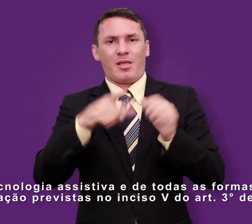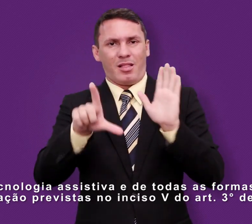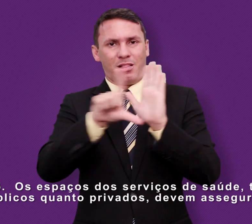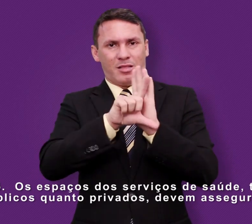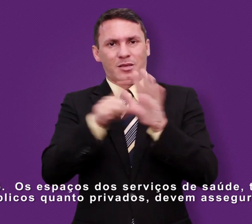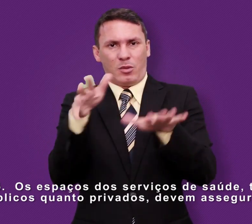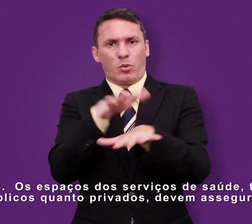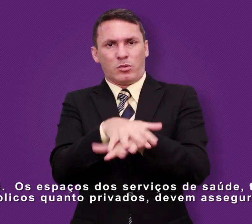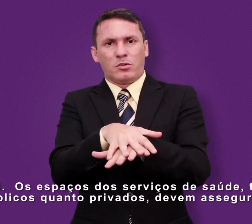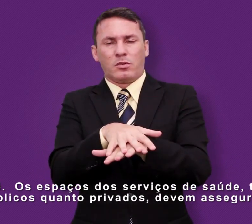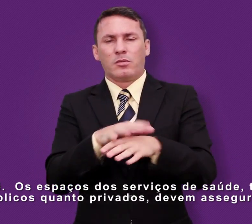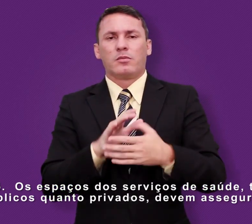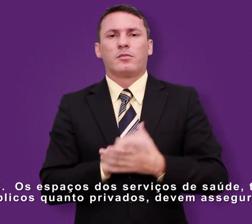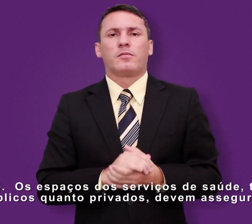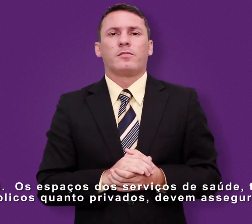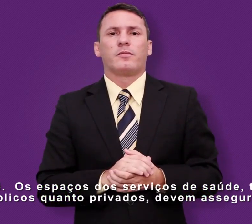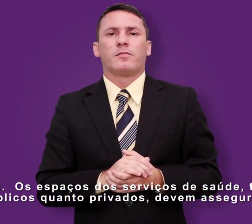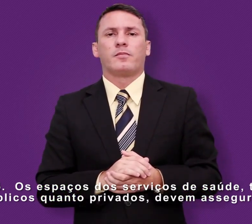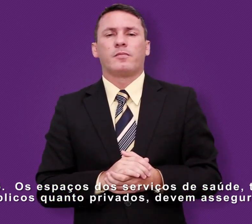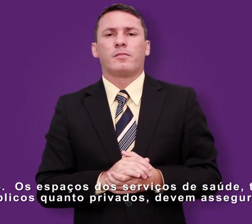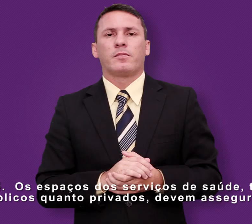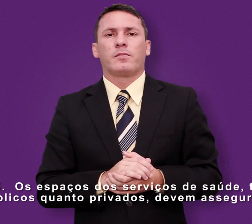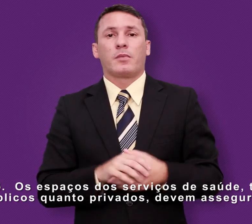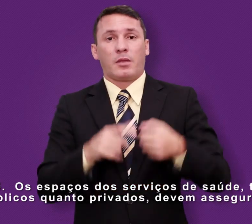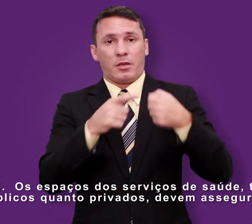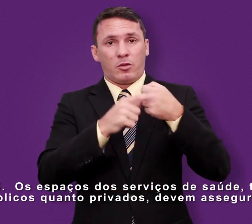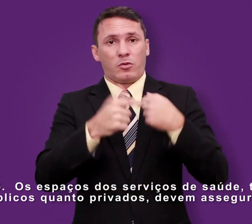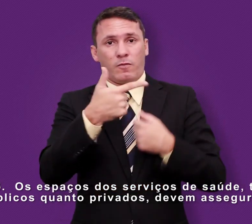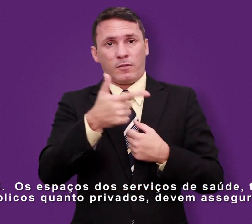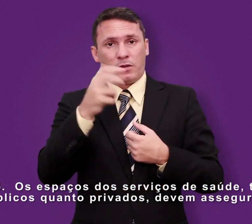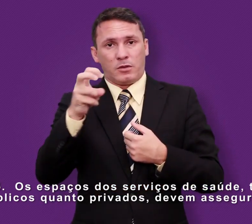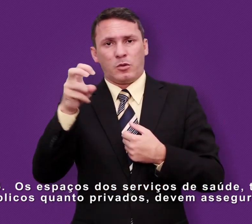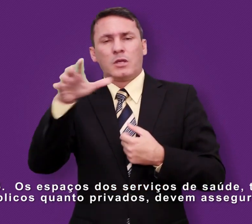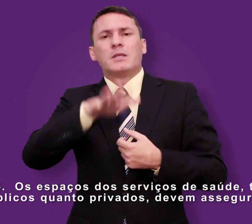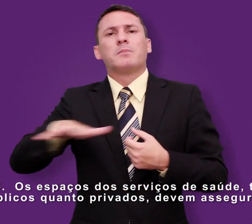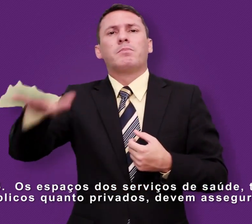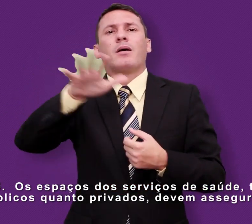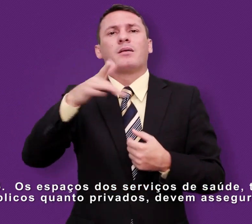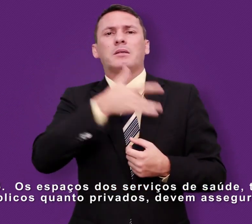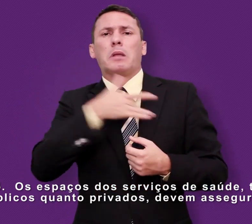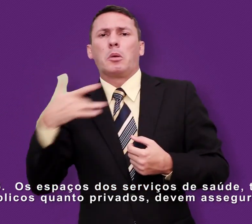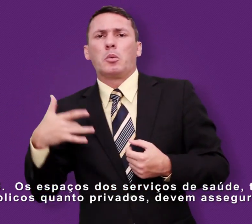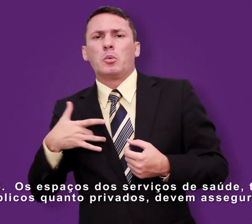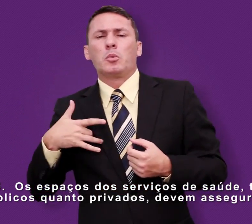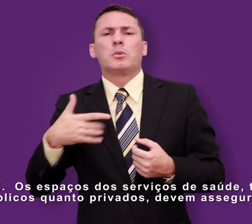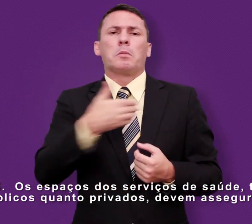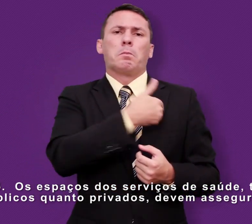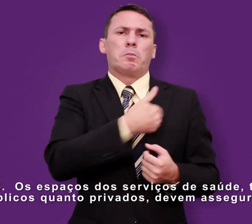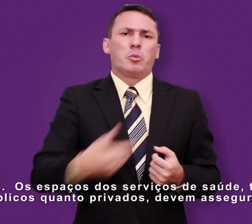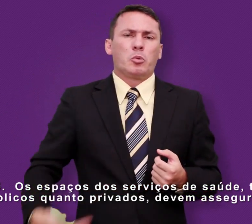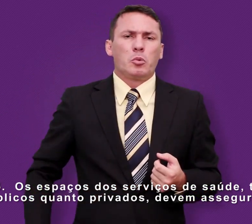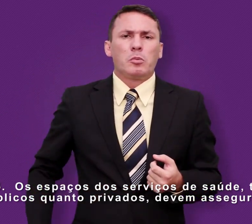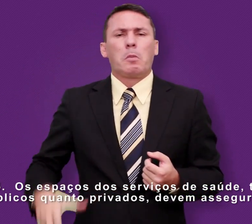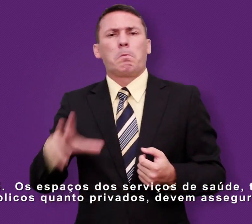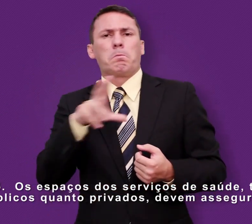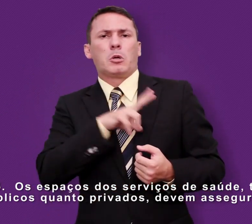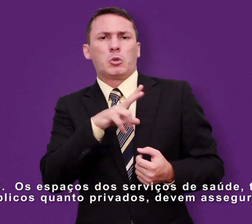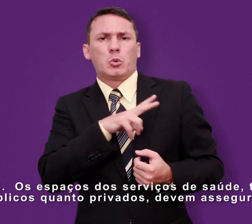Artigo 25. Os espaços dos serviços de saúde, tanto públicos quanto privados, devem